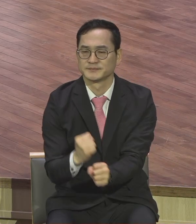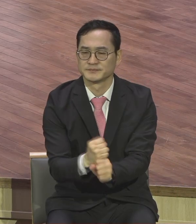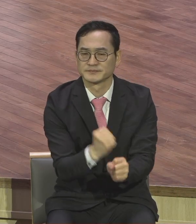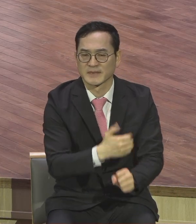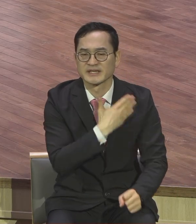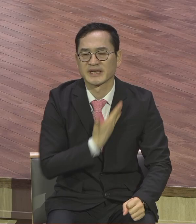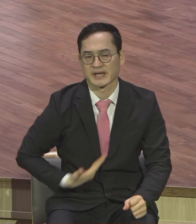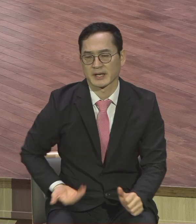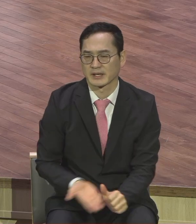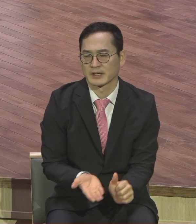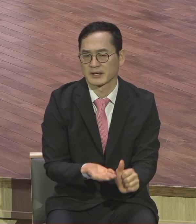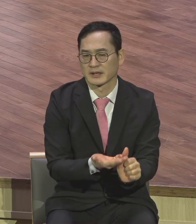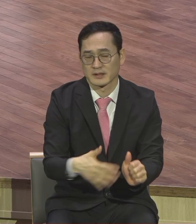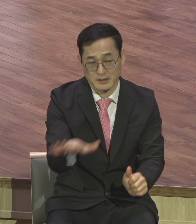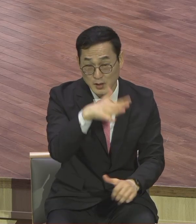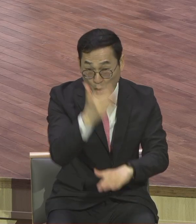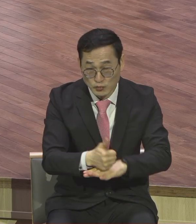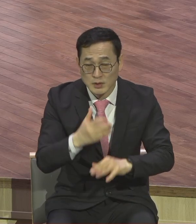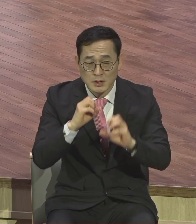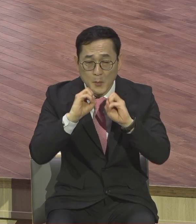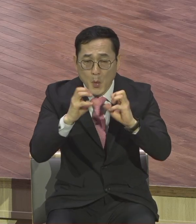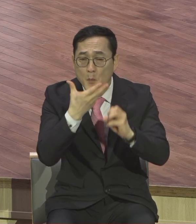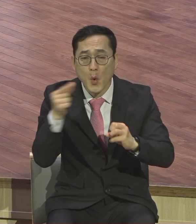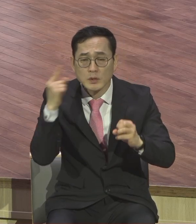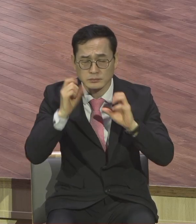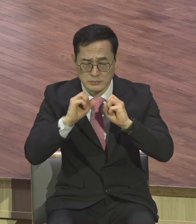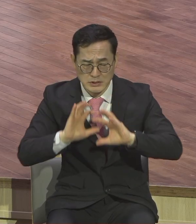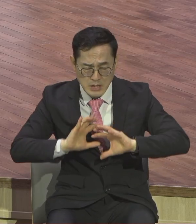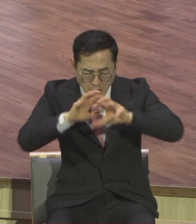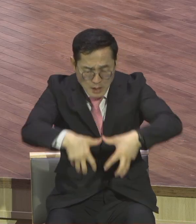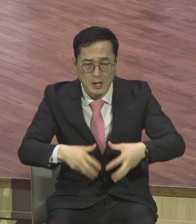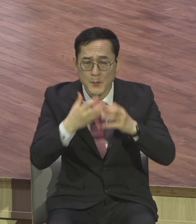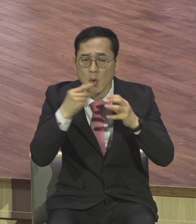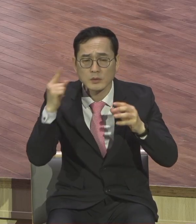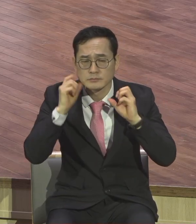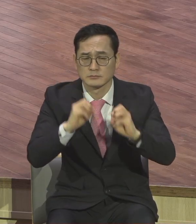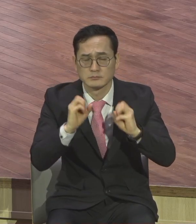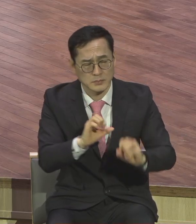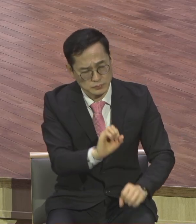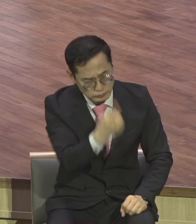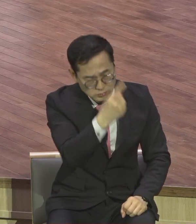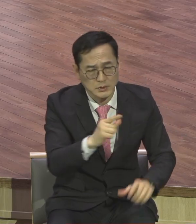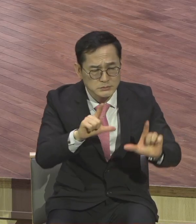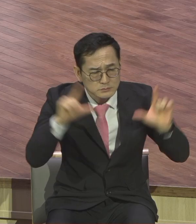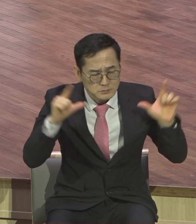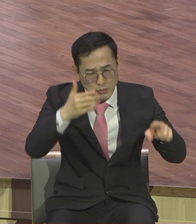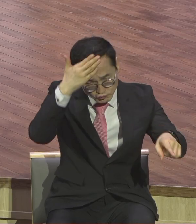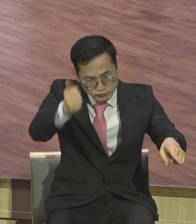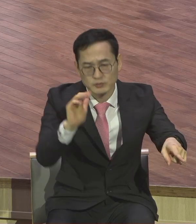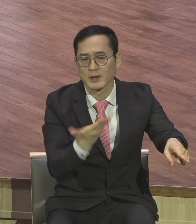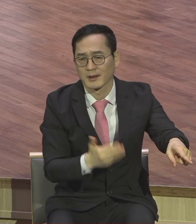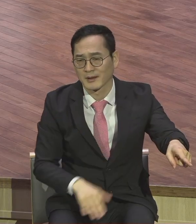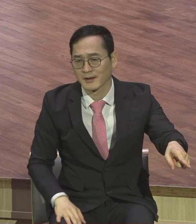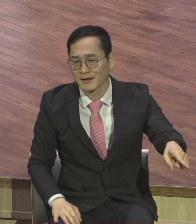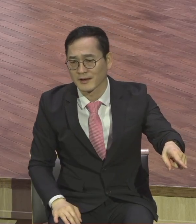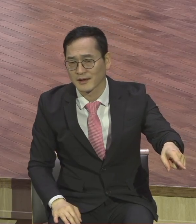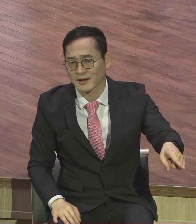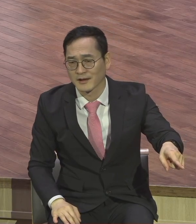전시세계 보고 말을 해서 불을 썼다 말 되는 소리냐고요 예수님 자신이 능력이 있기 때문에 전능하기